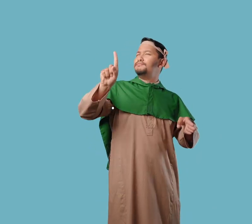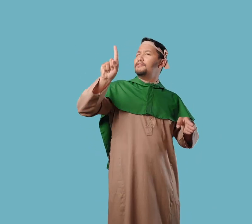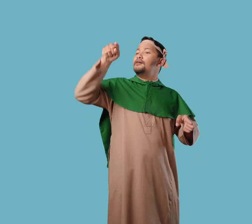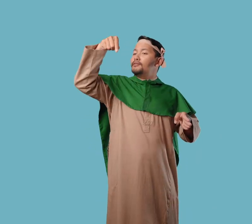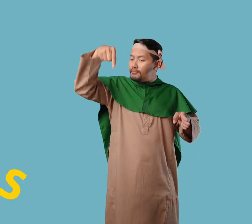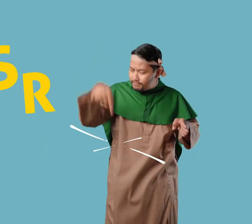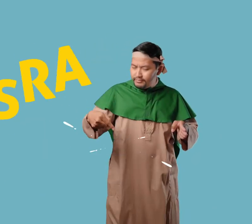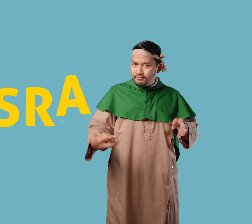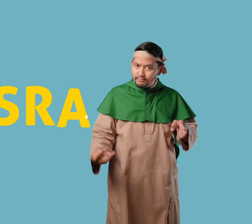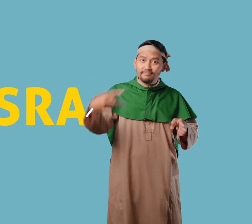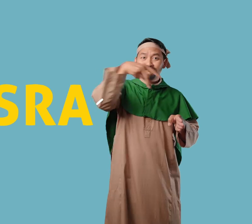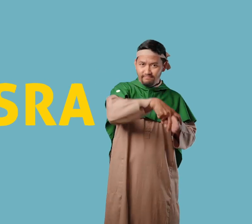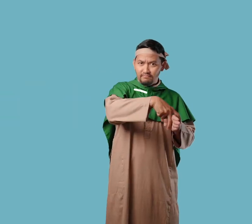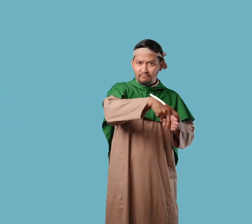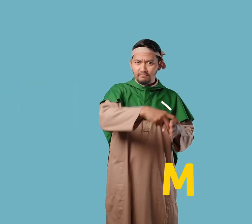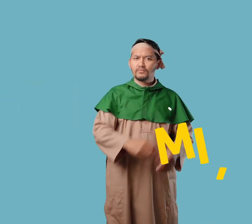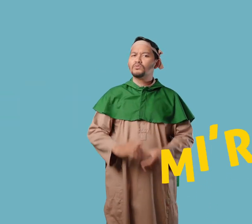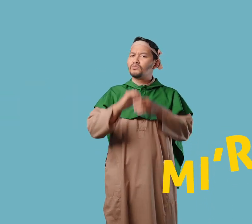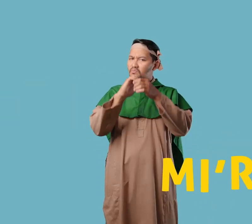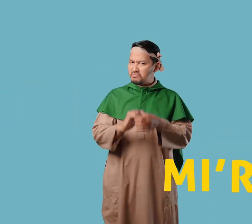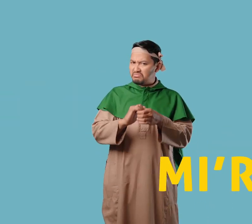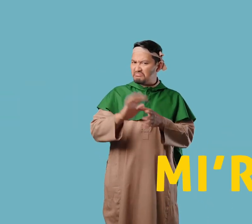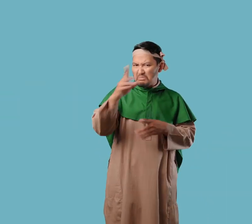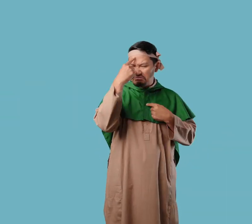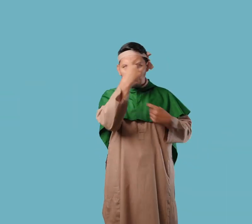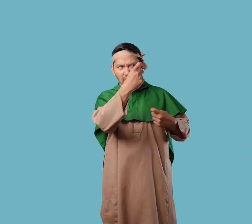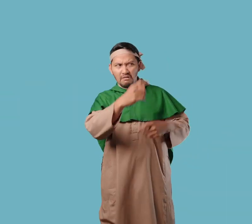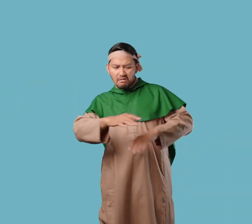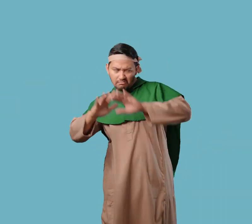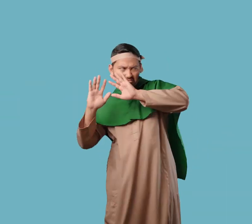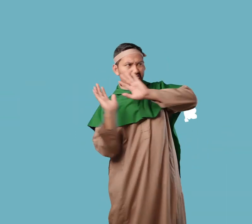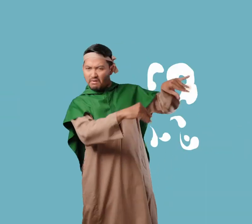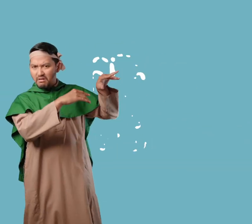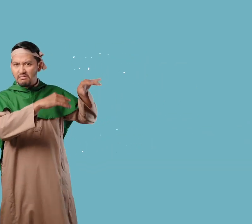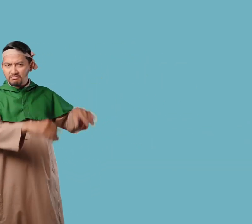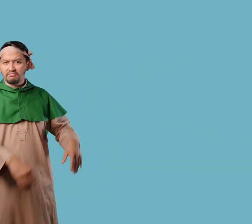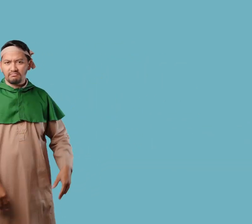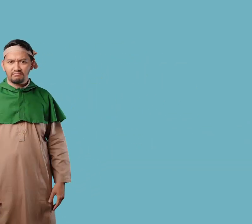Kejadian Isra' dan Mi'raj Membuat suku Quraysh semakin tidak percaya